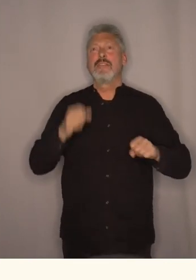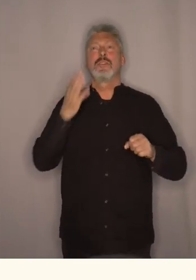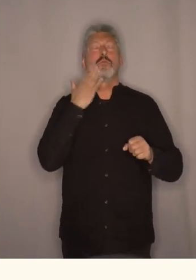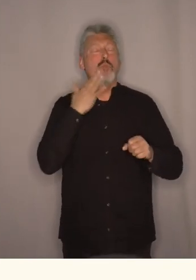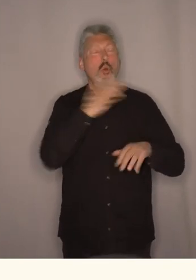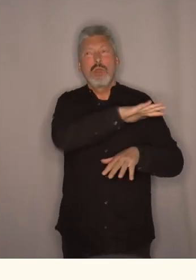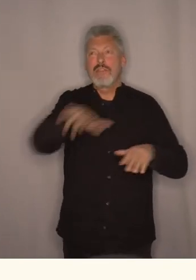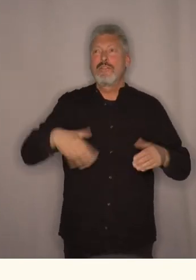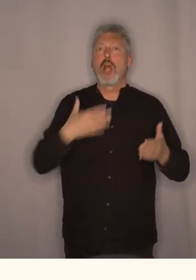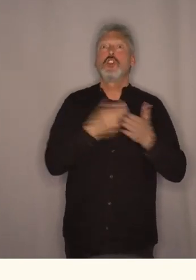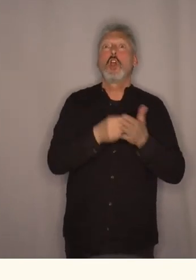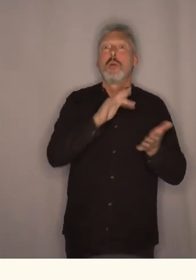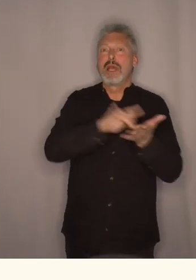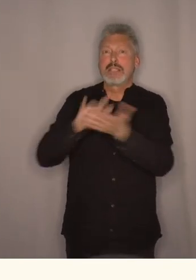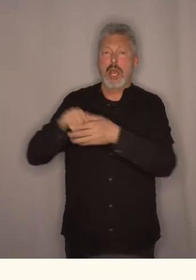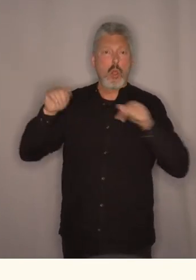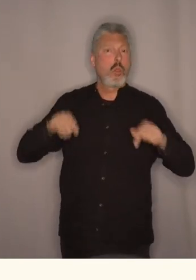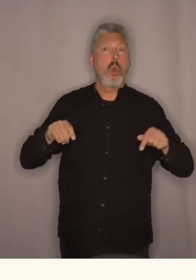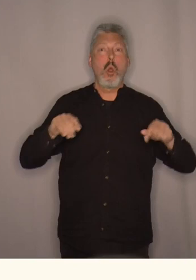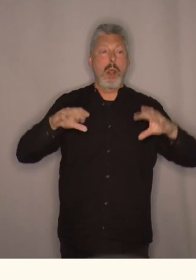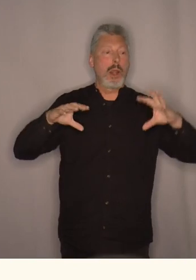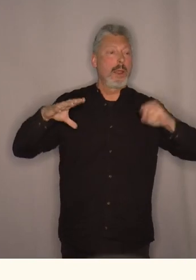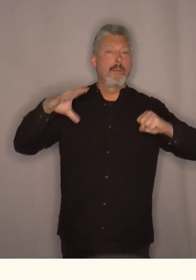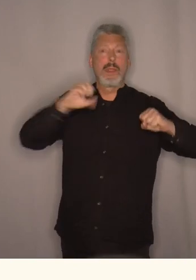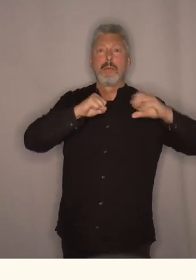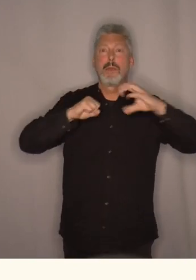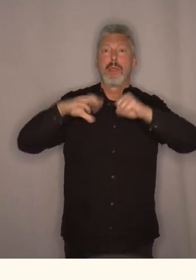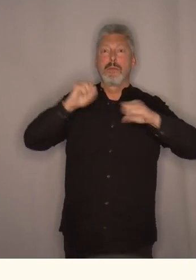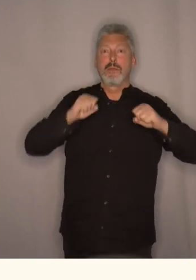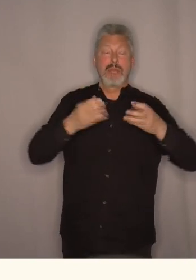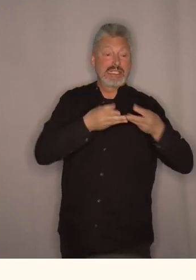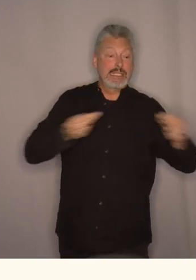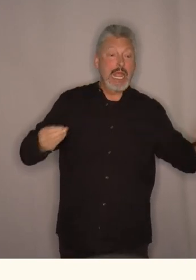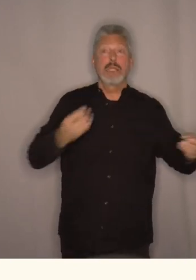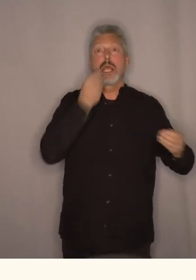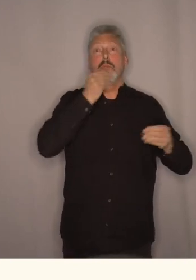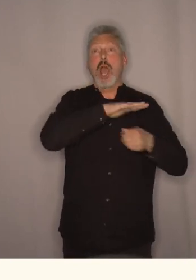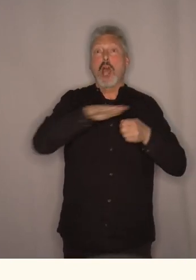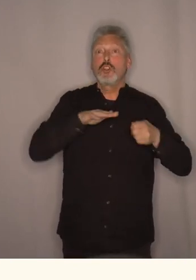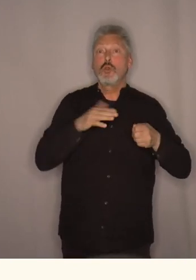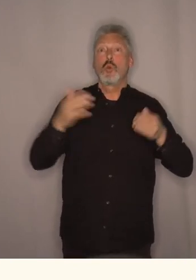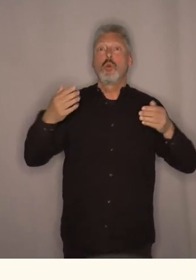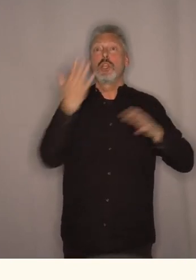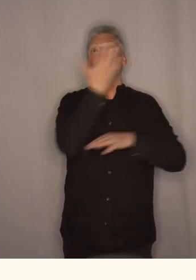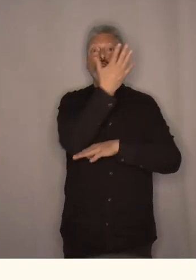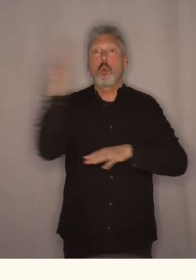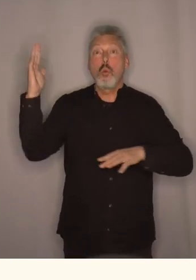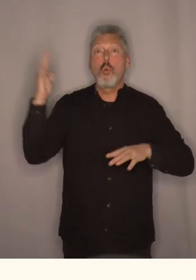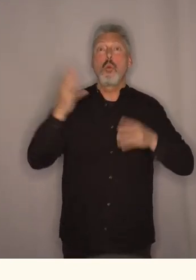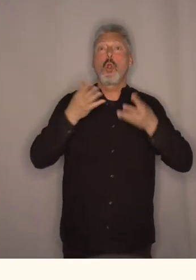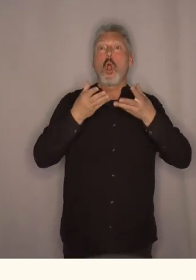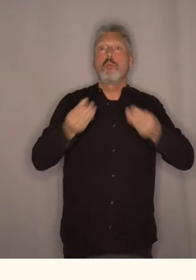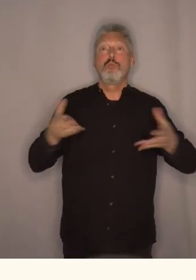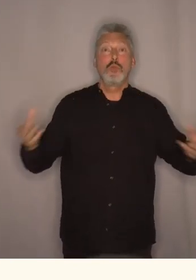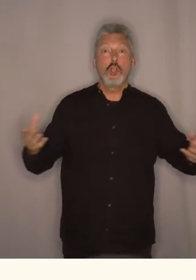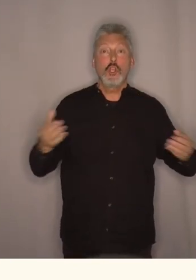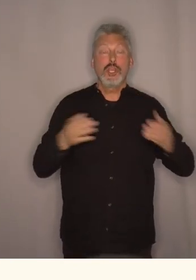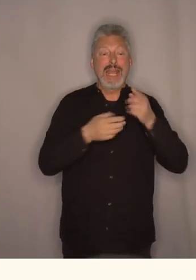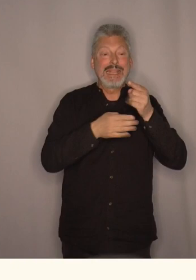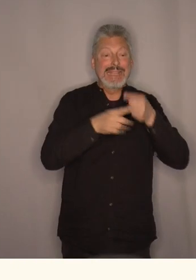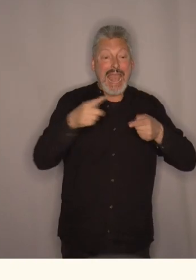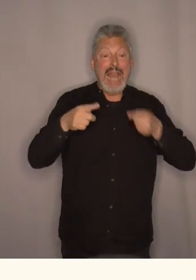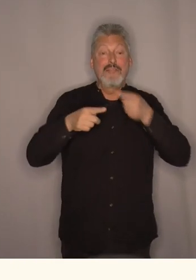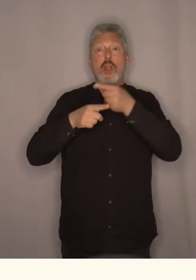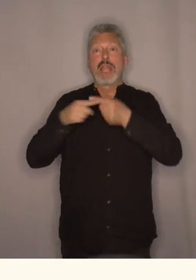det er veldig mange ting som nå spiser opp både strender, matjord, skog og myr bit for bit og dette er